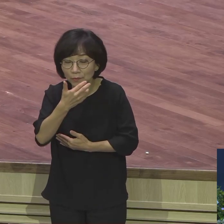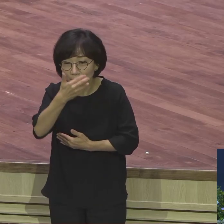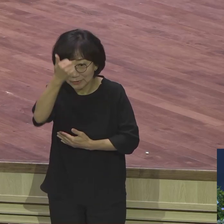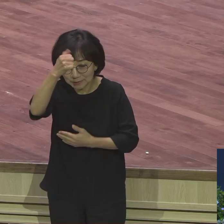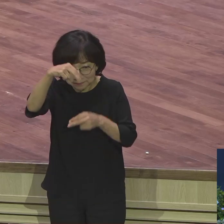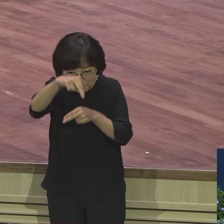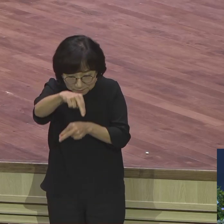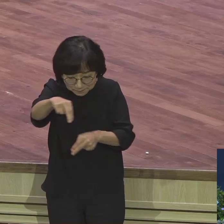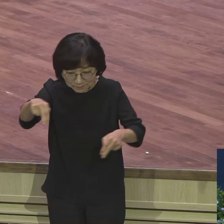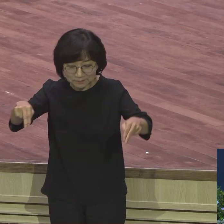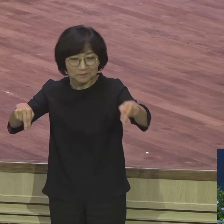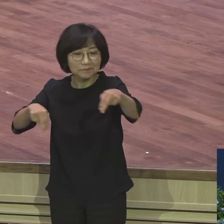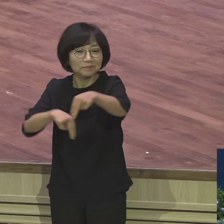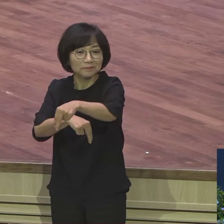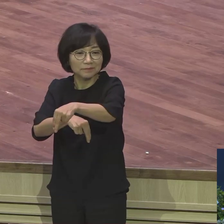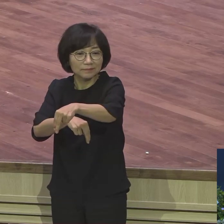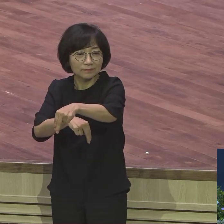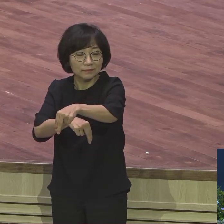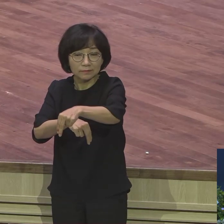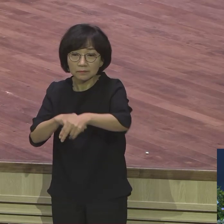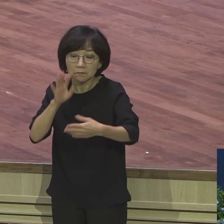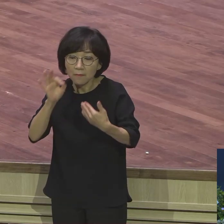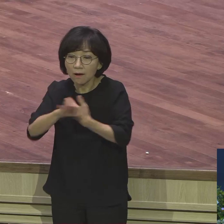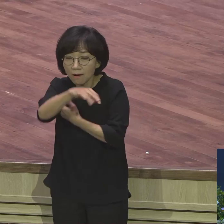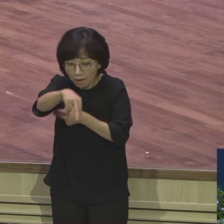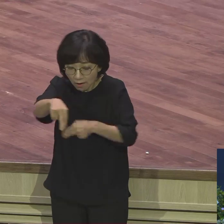형통하다는 말이 맞습니까?